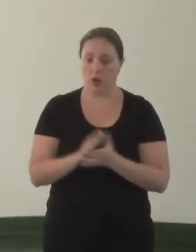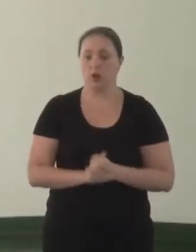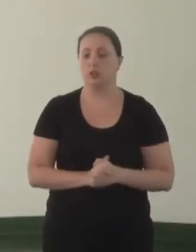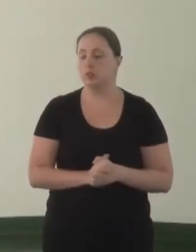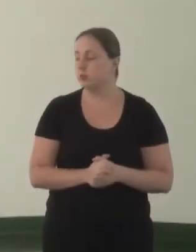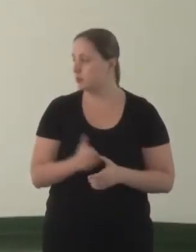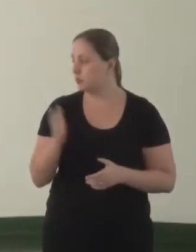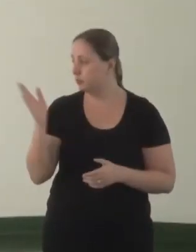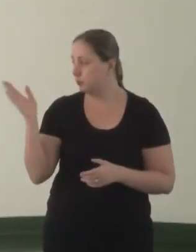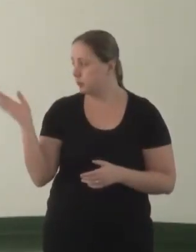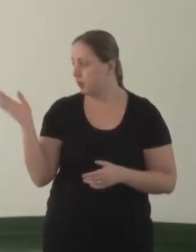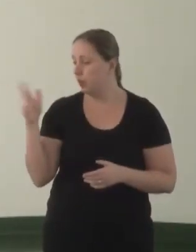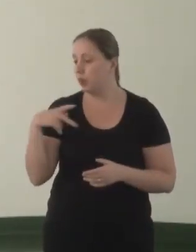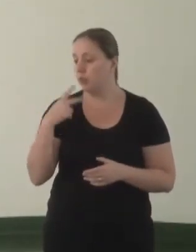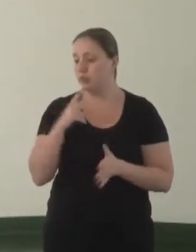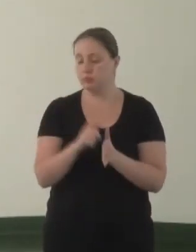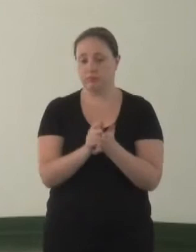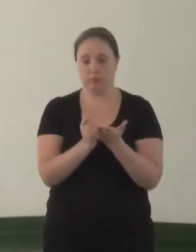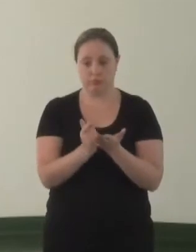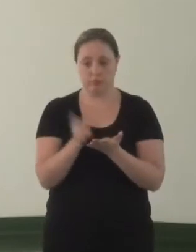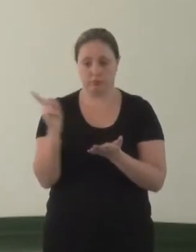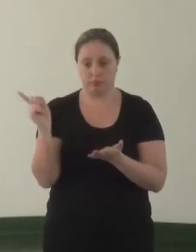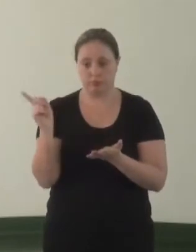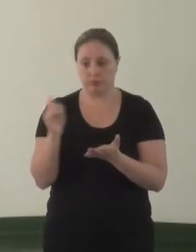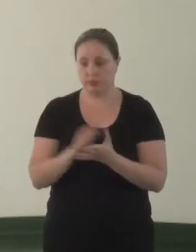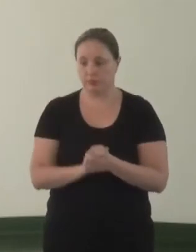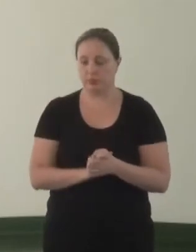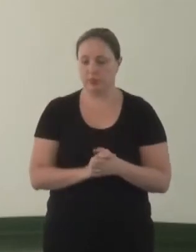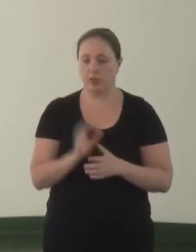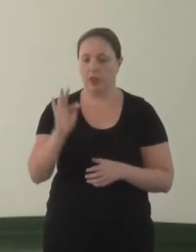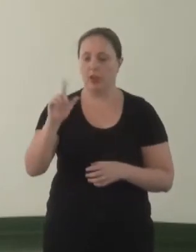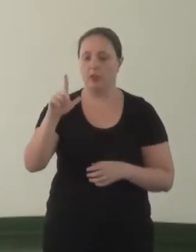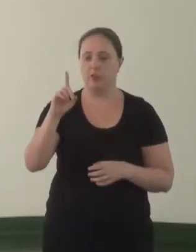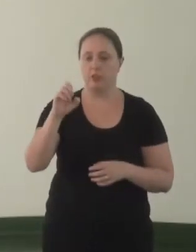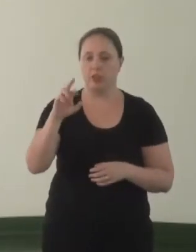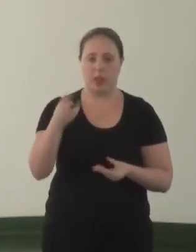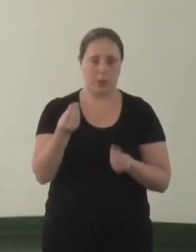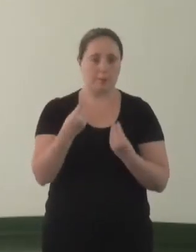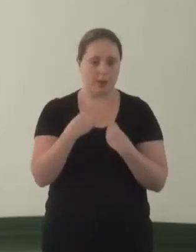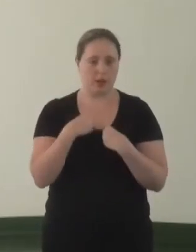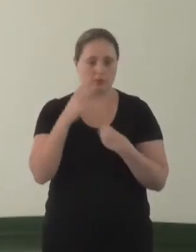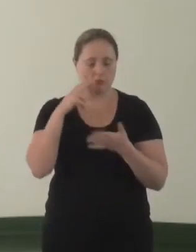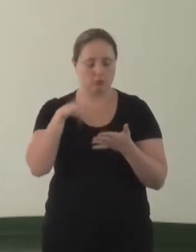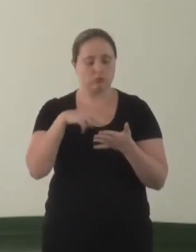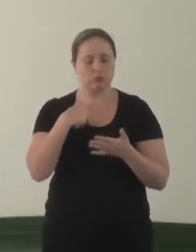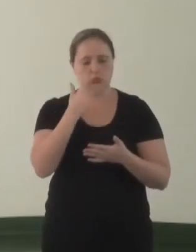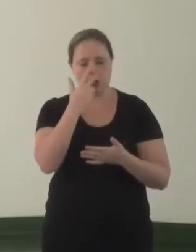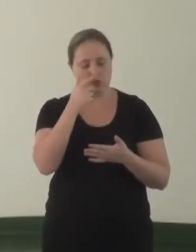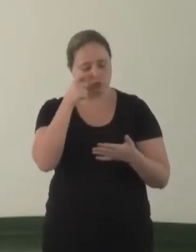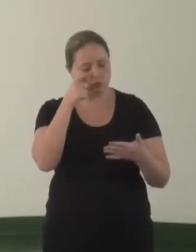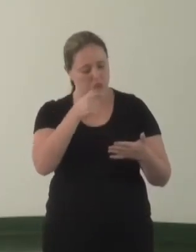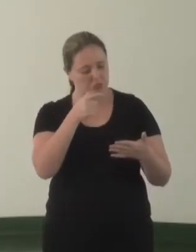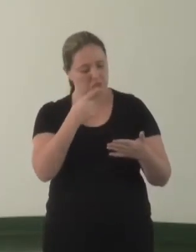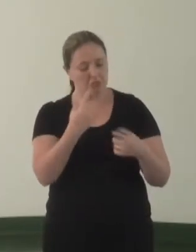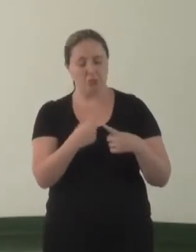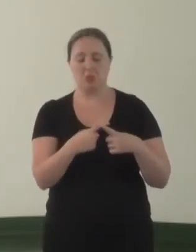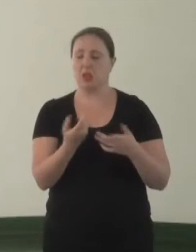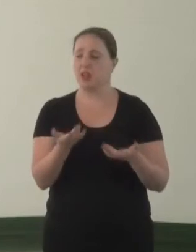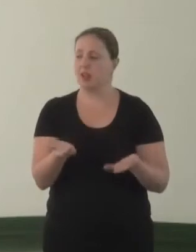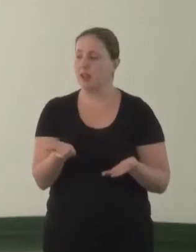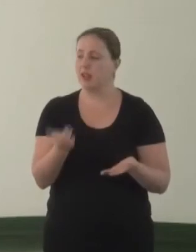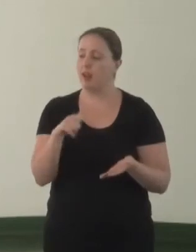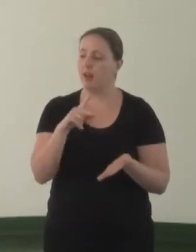Na interdição parcial, né? Nesse foto que foi me dado aqui, né? Eu achei muito interessante, porque realmente